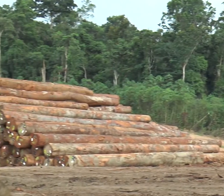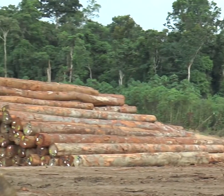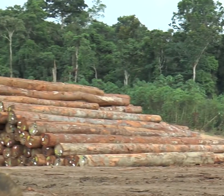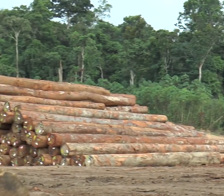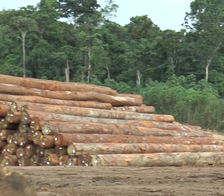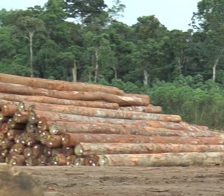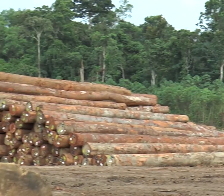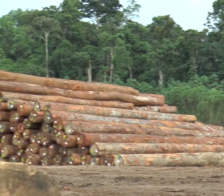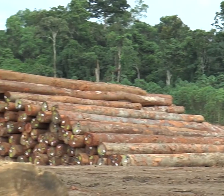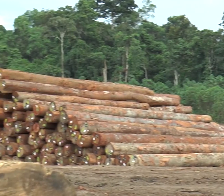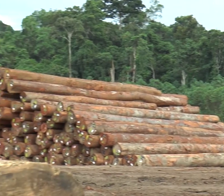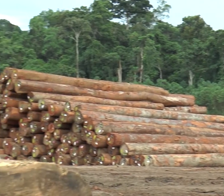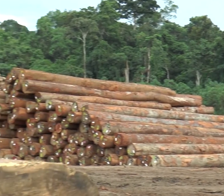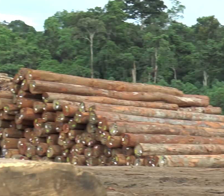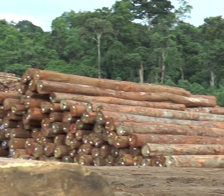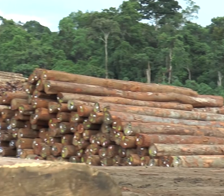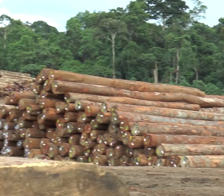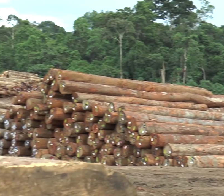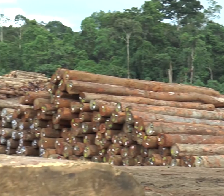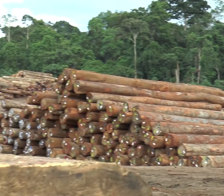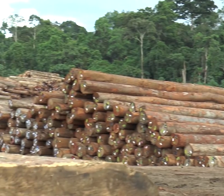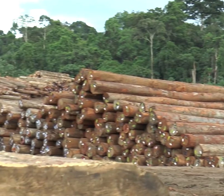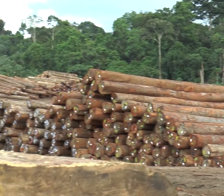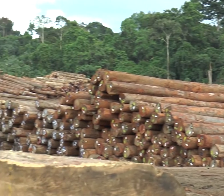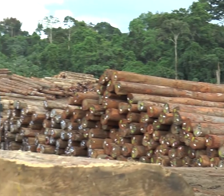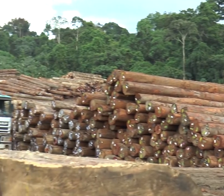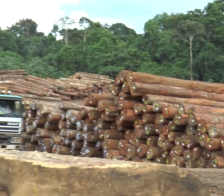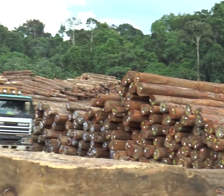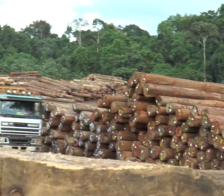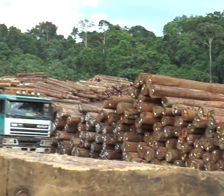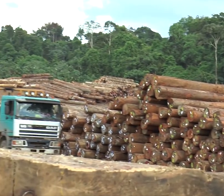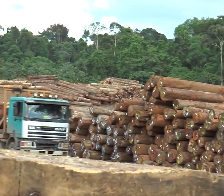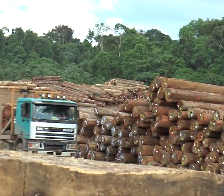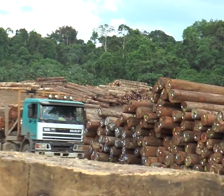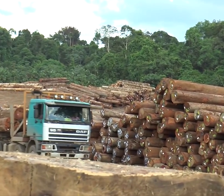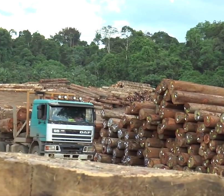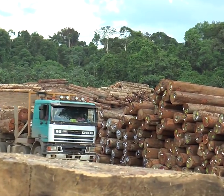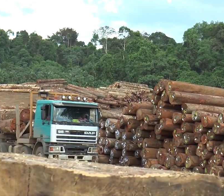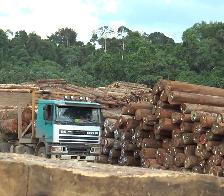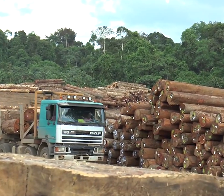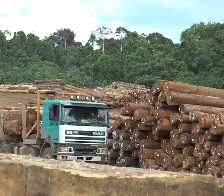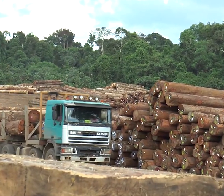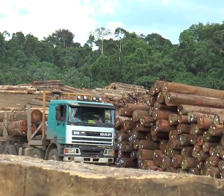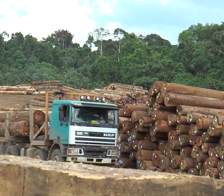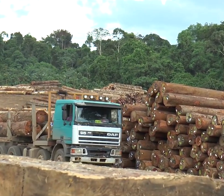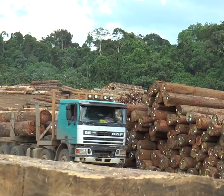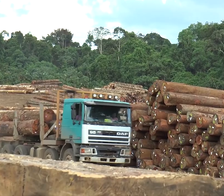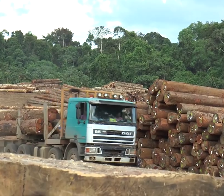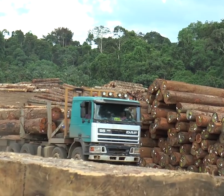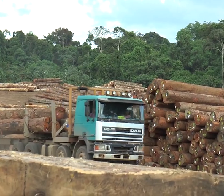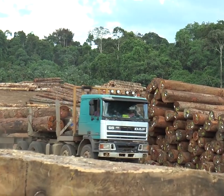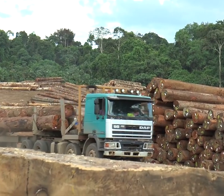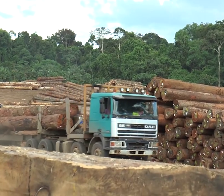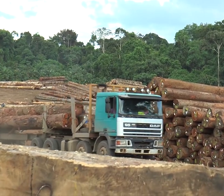tabiekje opereert, het om twee dagen kost om Paramaribo te bereiken. Wanneer je dat probeert weg te nemen of die afstand